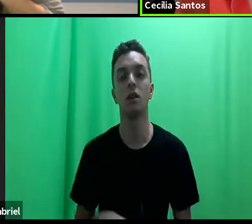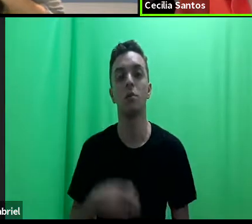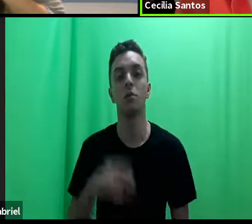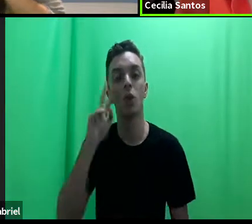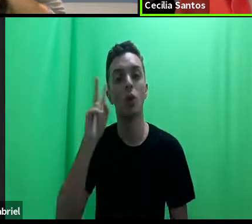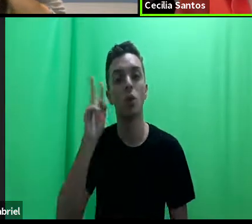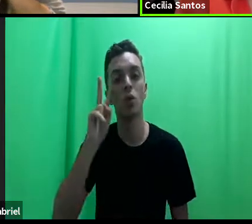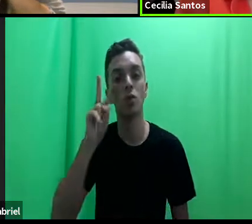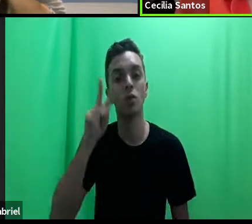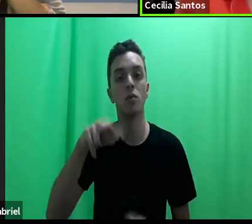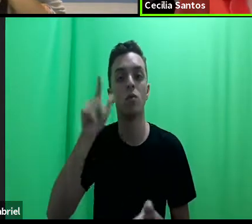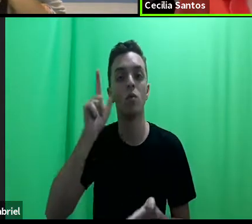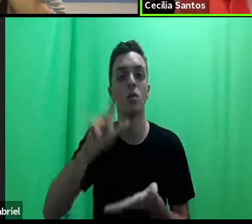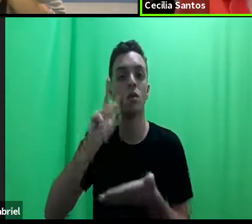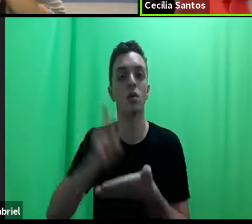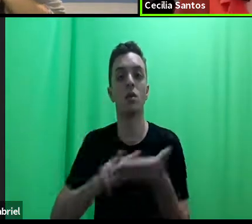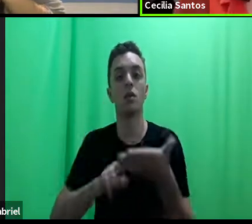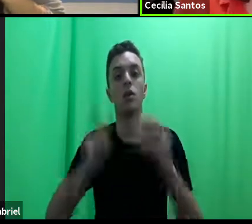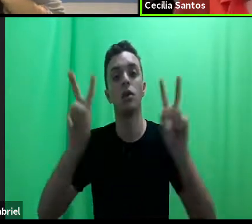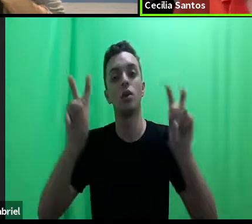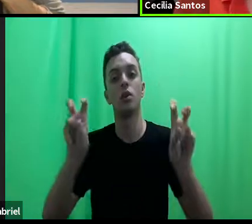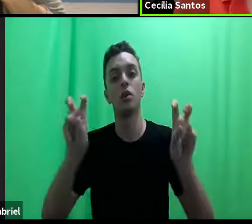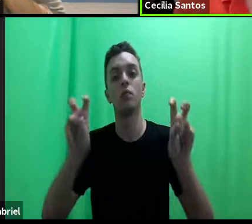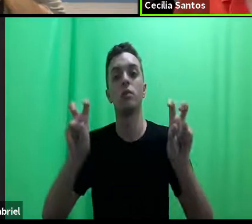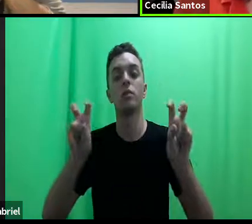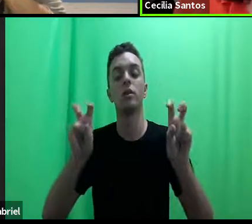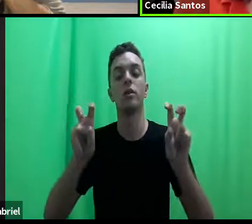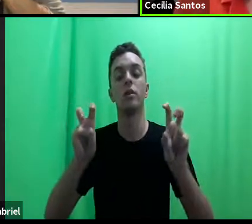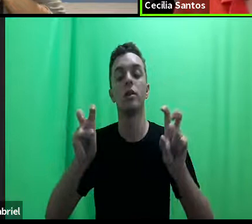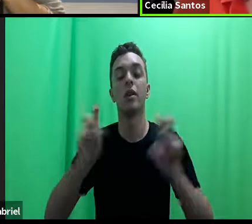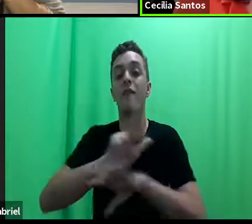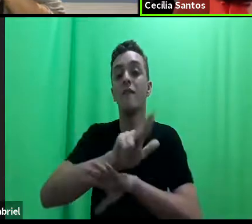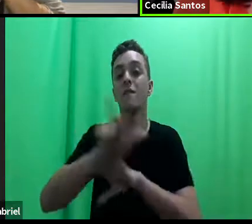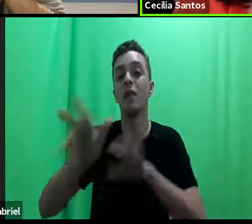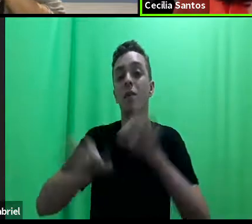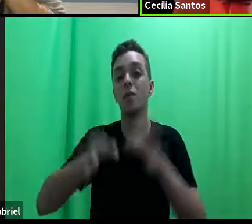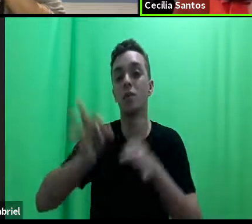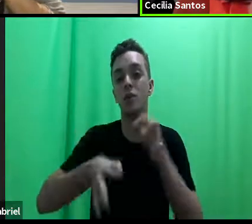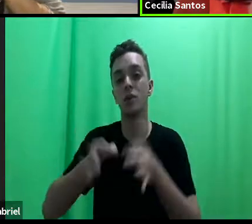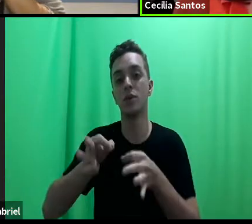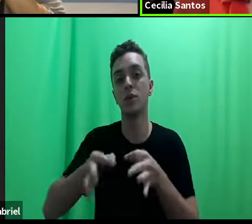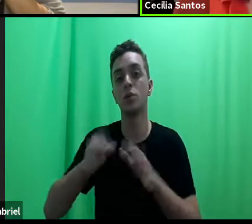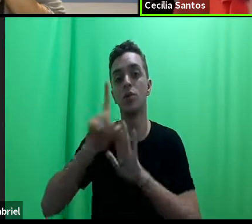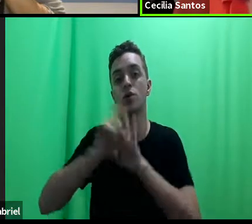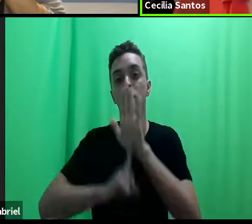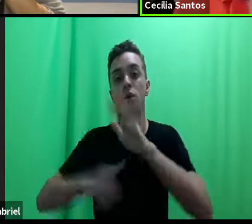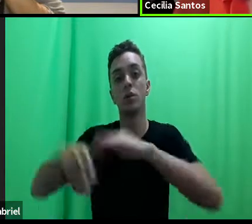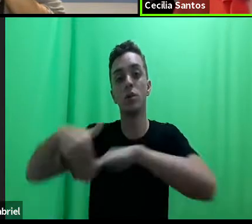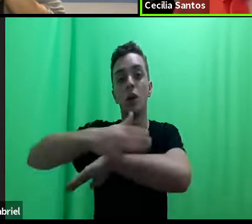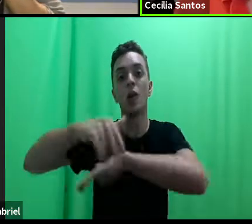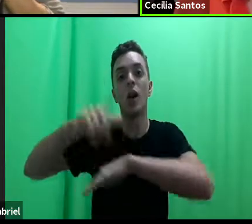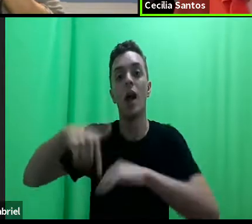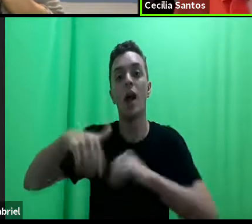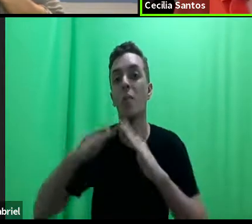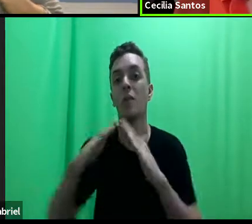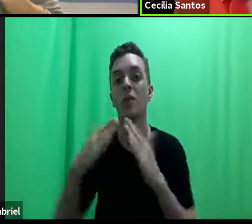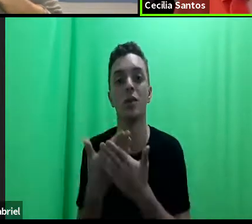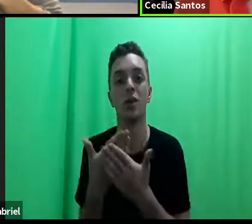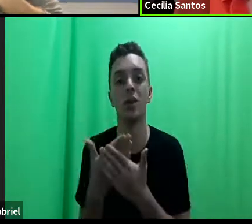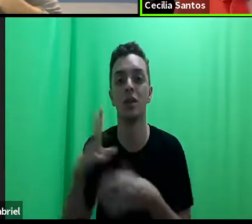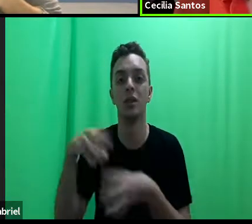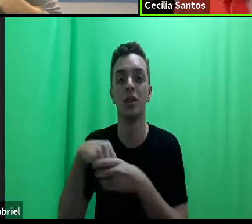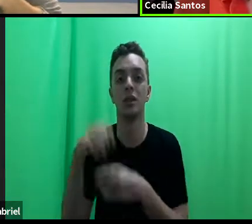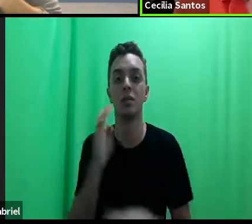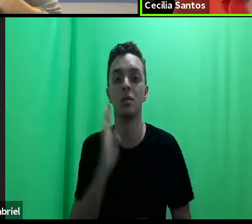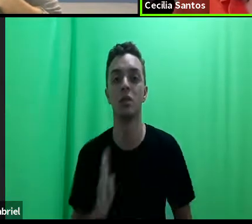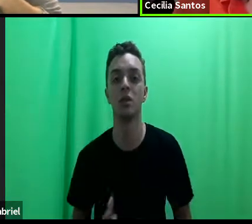leituras, sobre o pluralismo jurídico, o direito achado na rua é uma escola no Brasil e